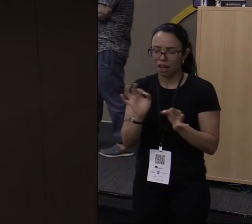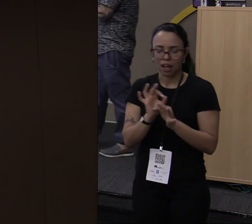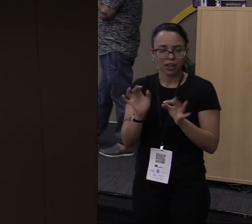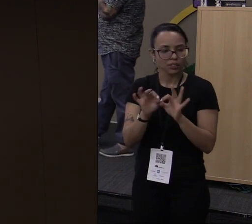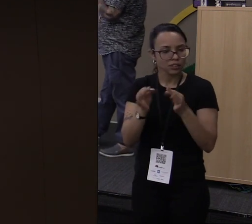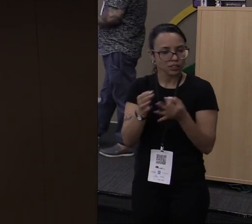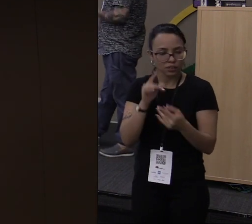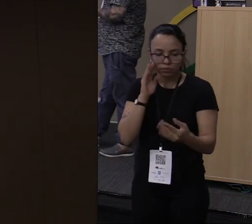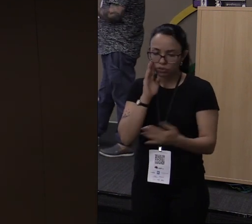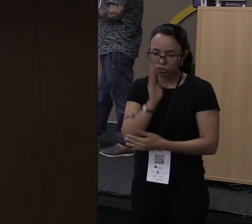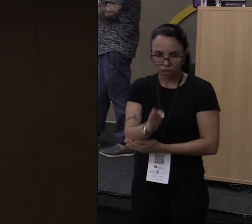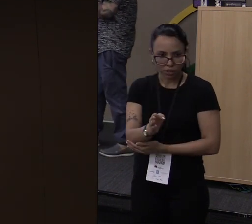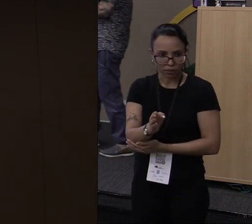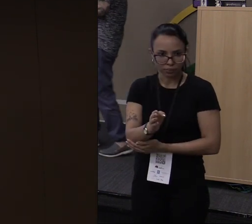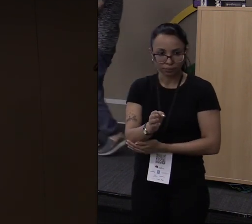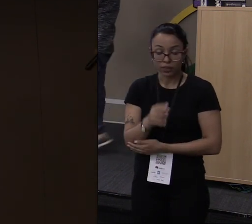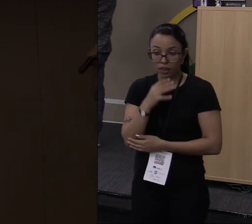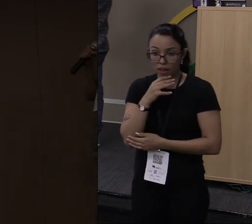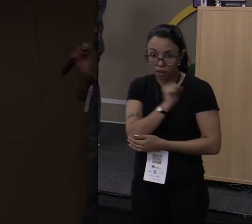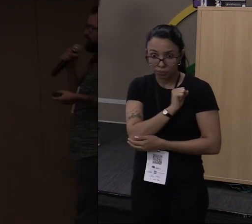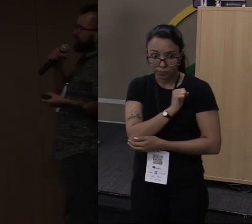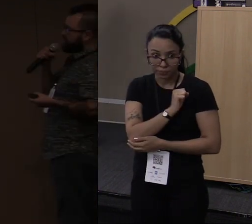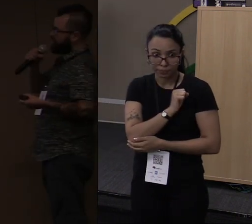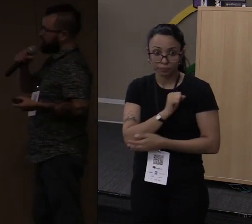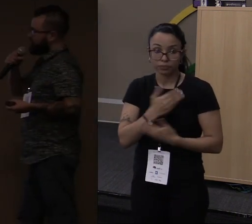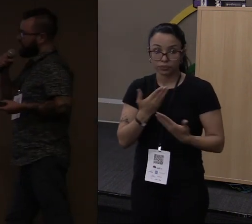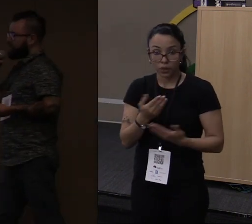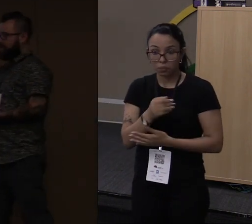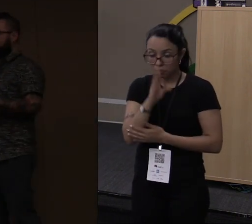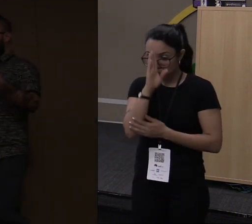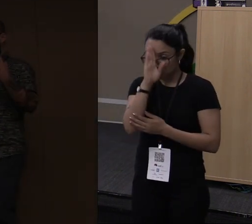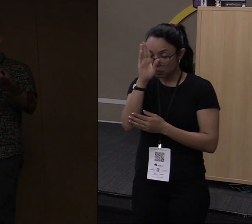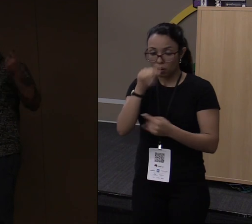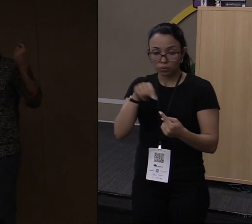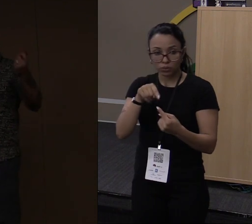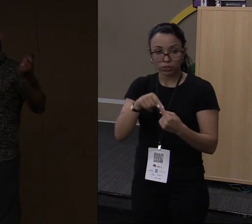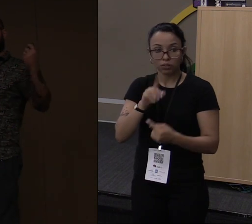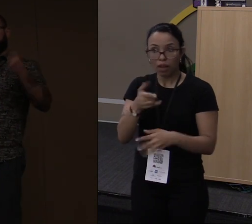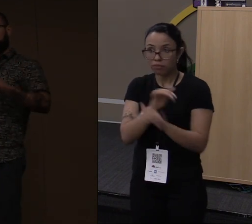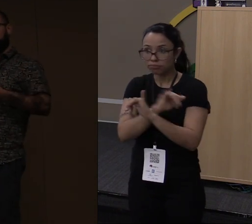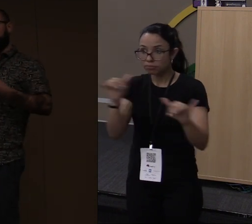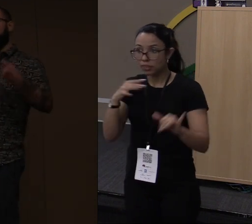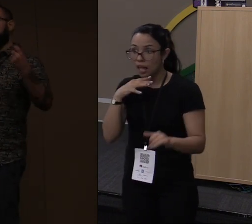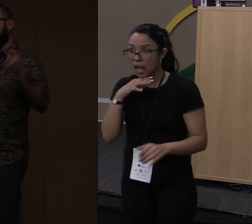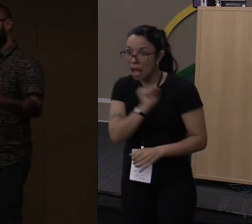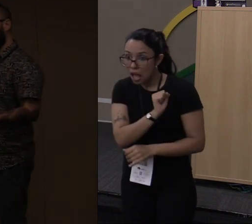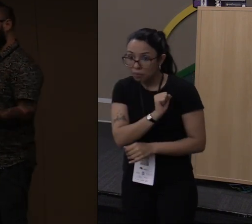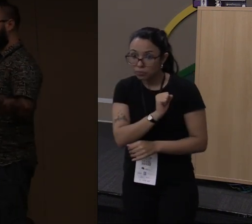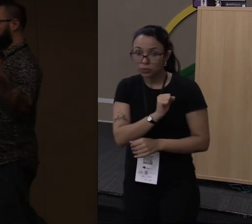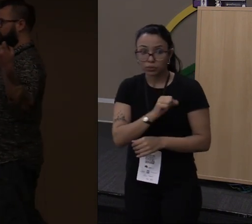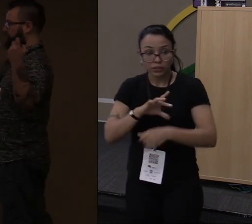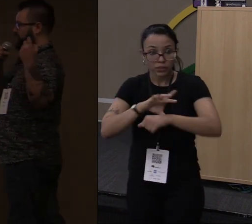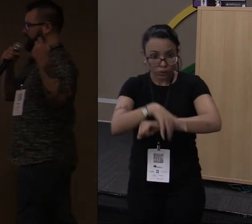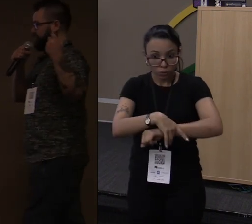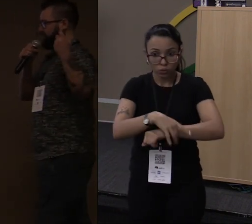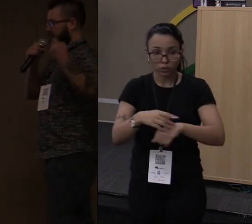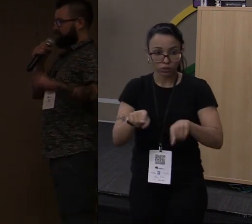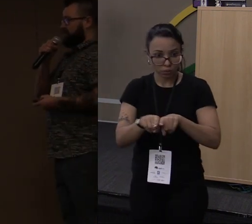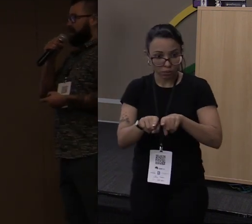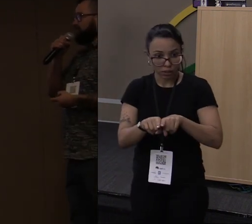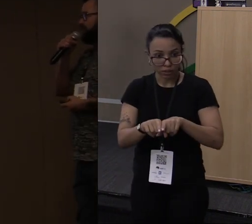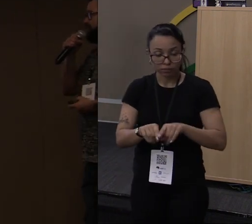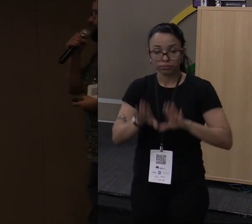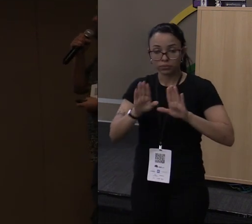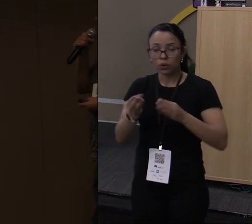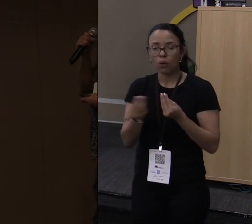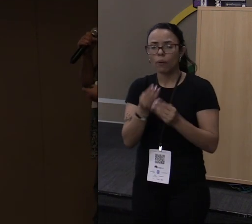lugar. E é rápido. Então um dos motivos que eu vim falar aqui é que ela é rápida, concorrente e segura. Então vamos ver como é que funciona essa questão